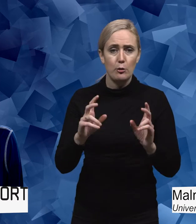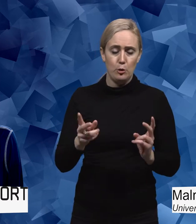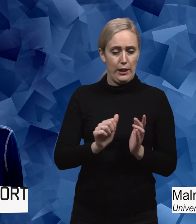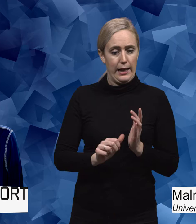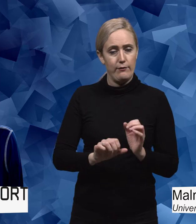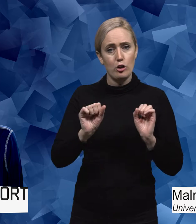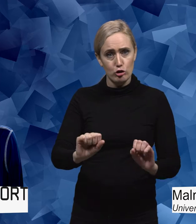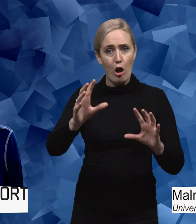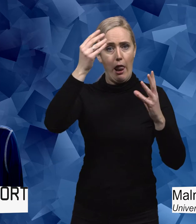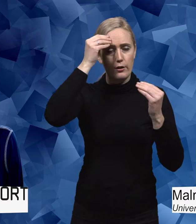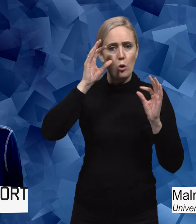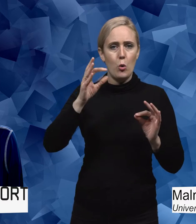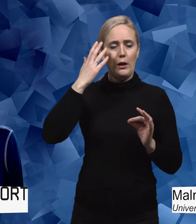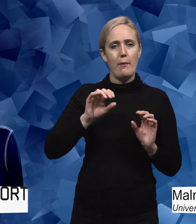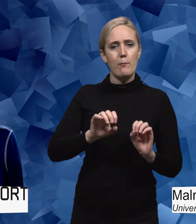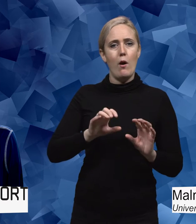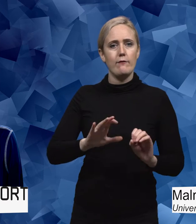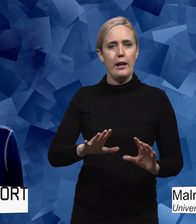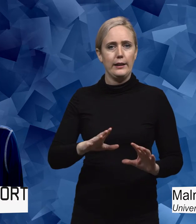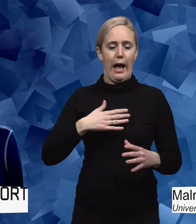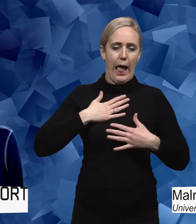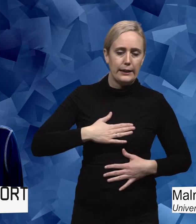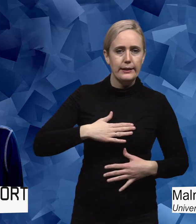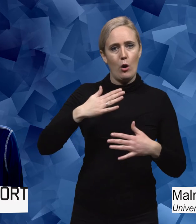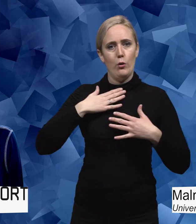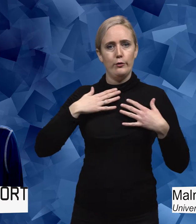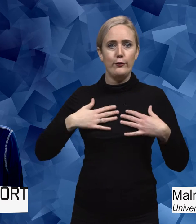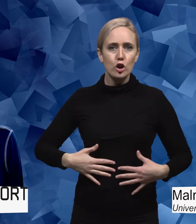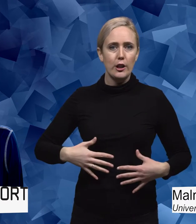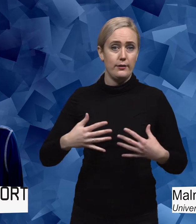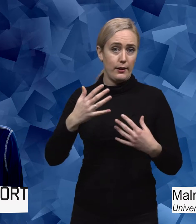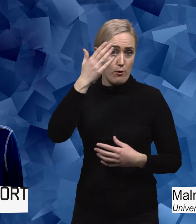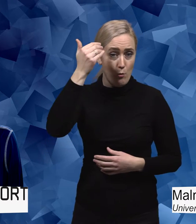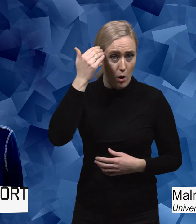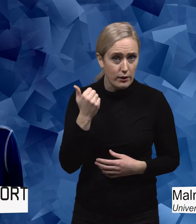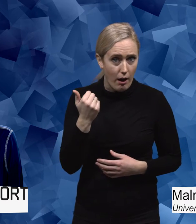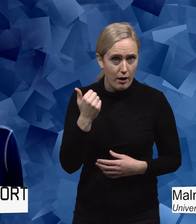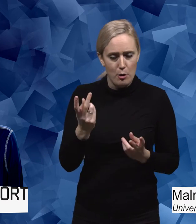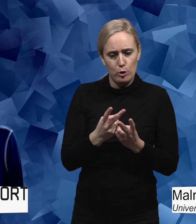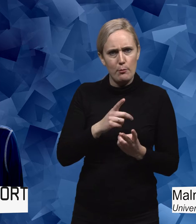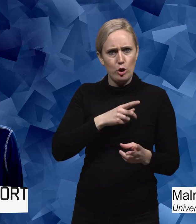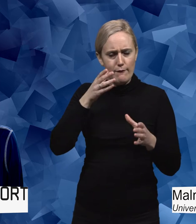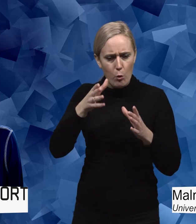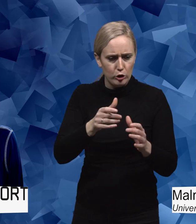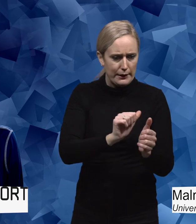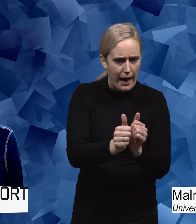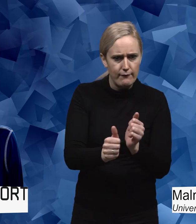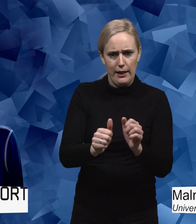hur de kan påverka sin hälsa och sin fysiska förmåga. Så det här fokuset på bollspel och tävling, det finns inte